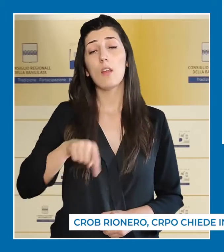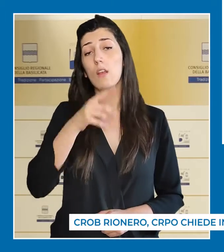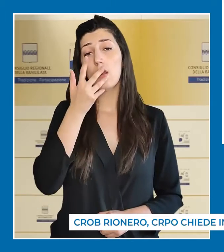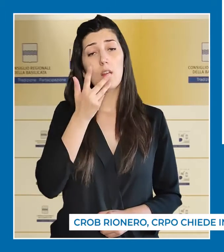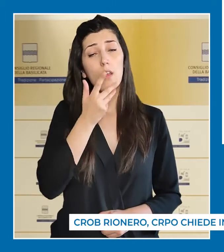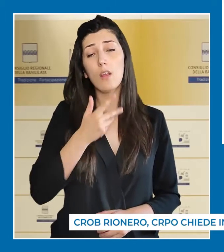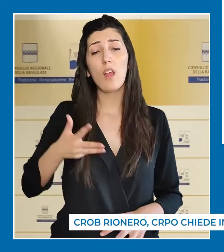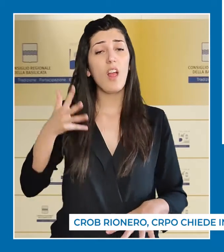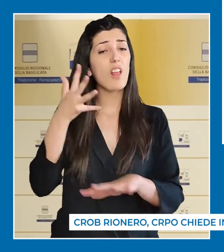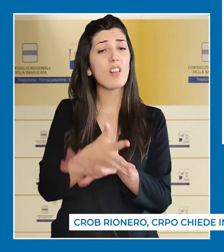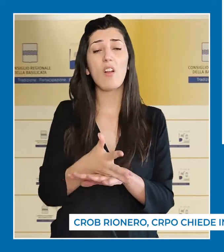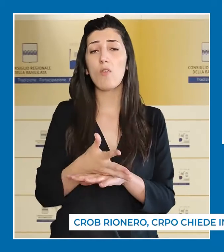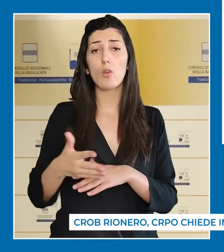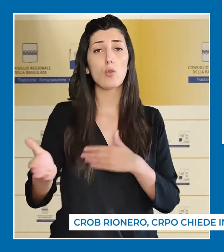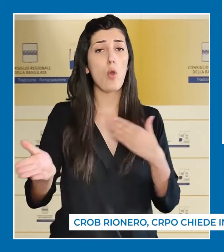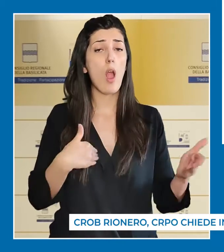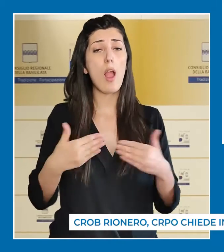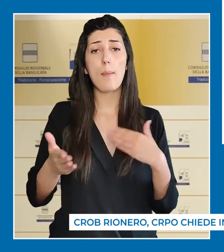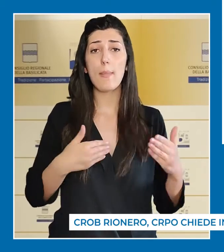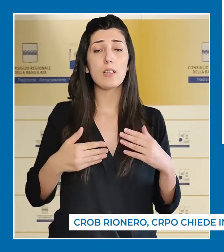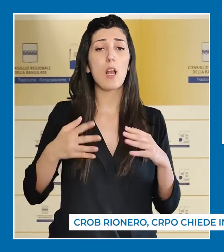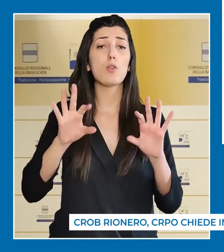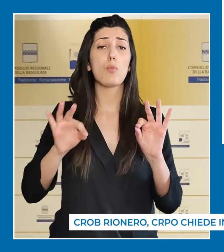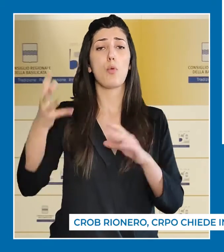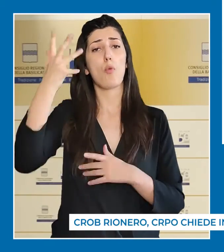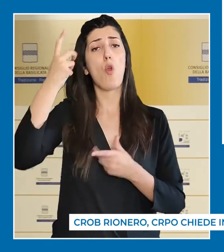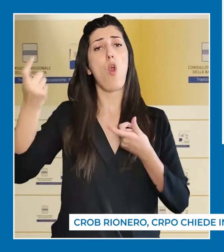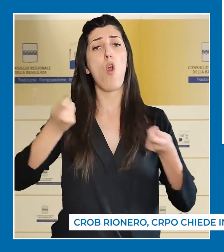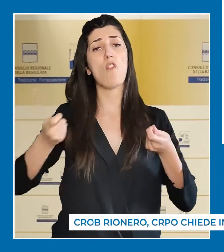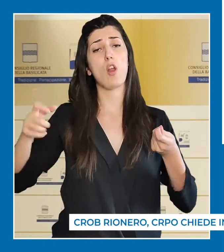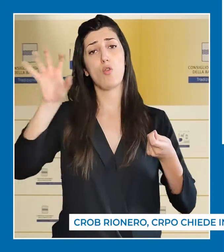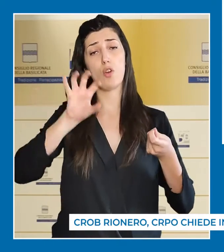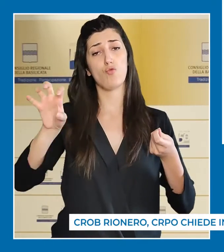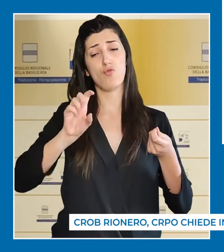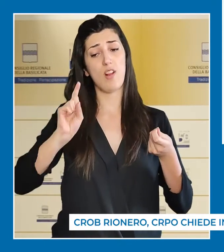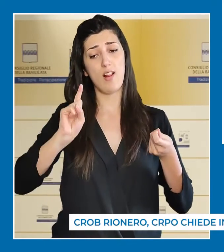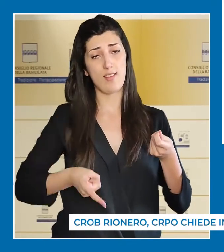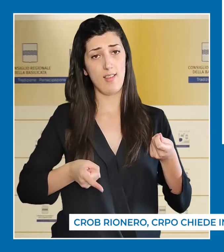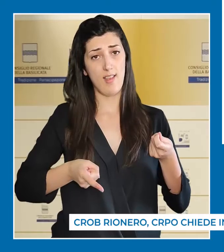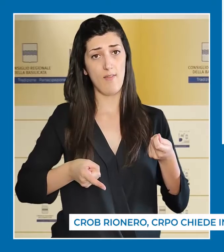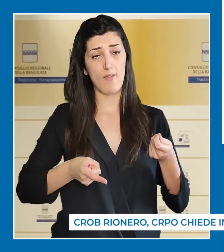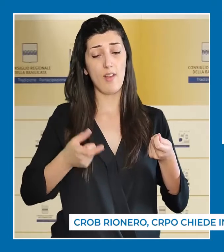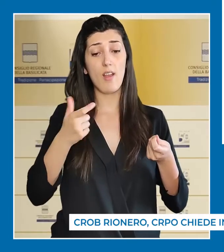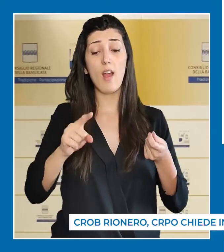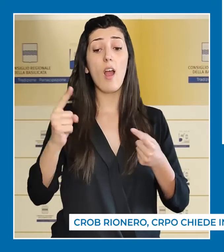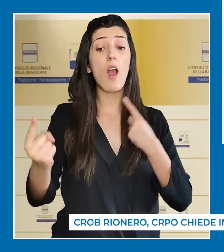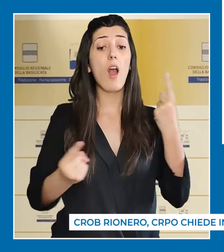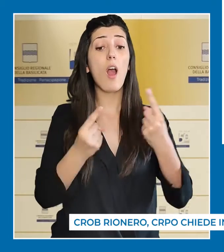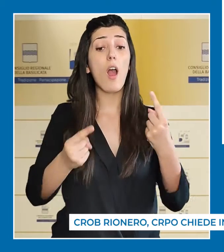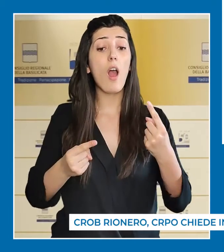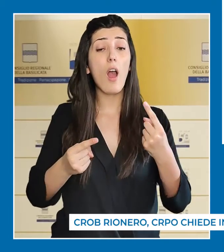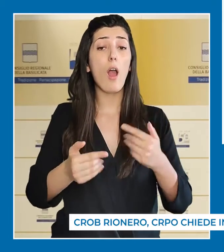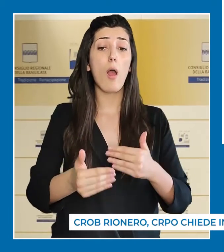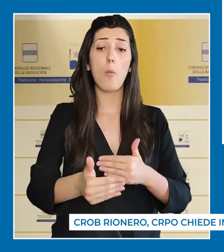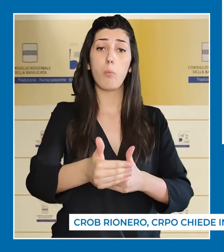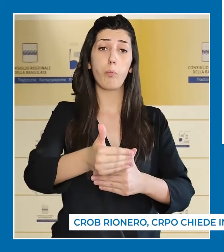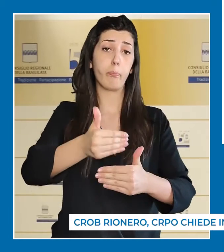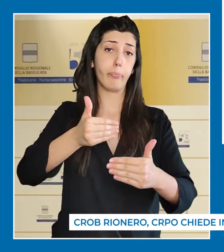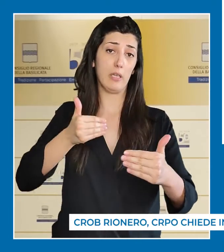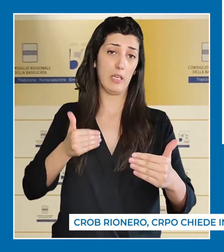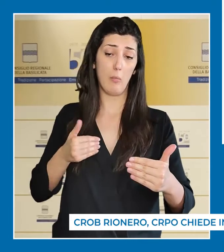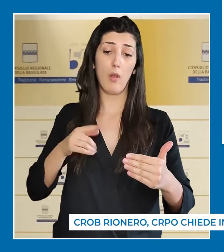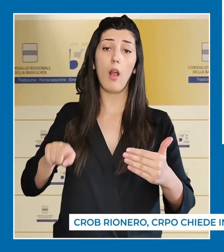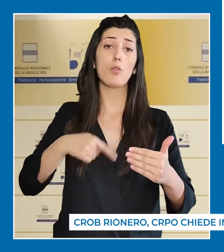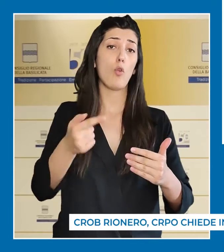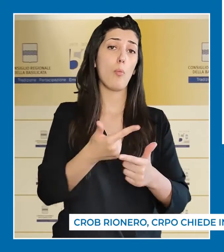Chiediamo un intervento immediato del Governo regionale prima che la situazione